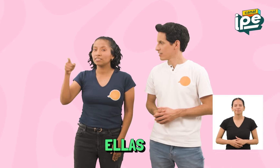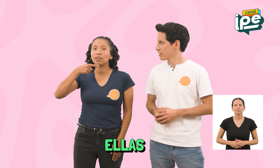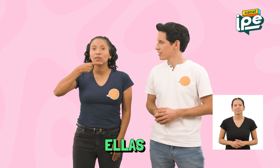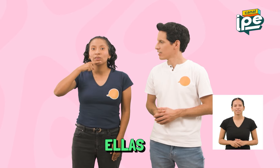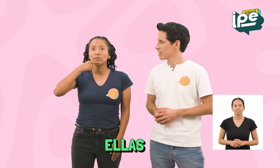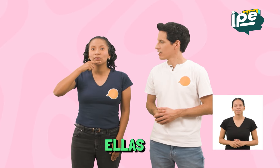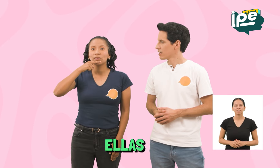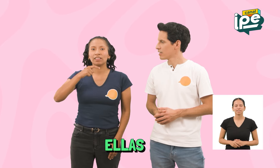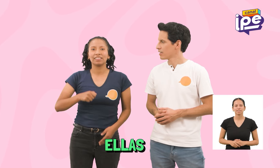Ellas